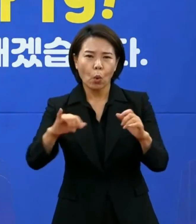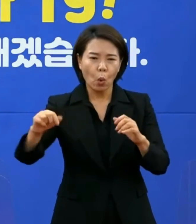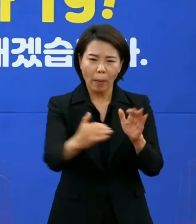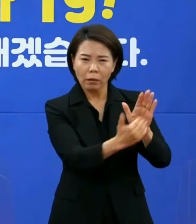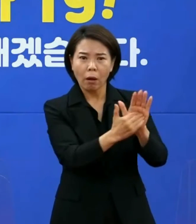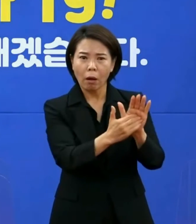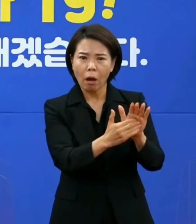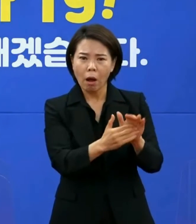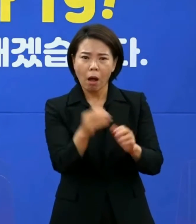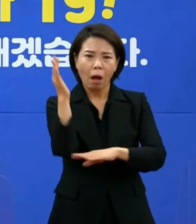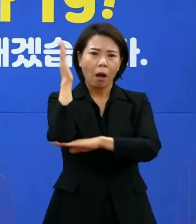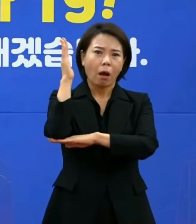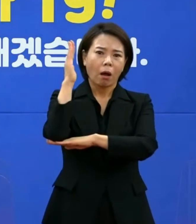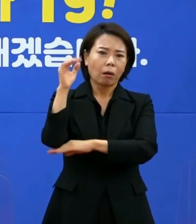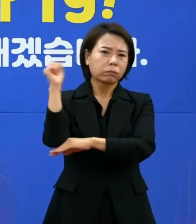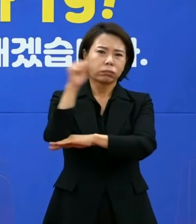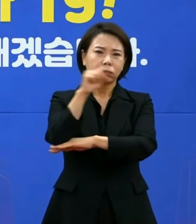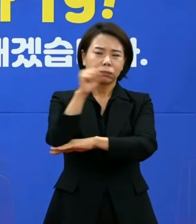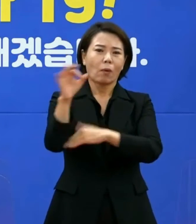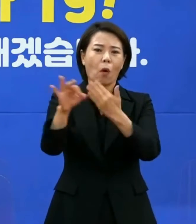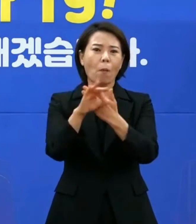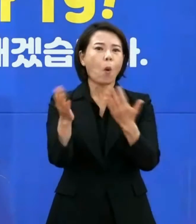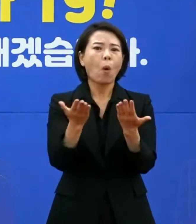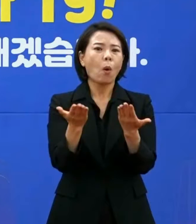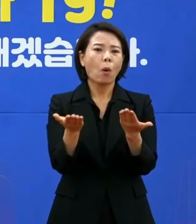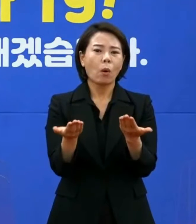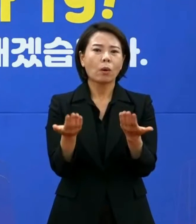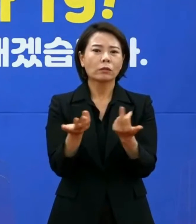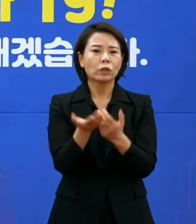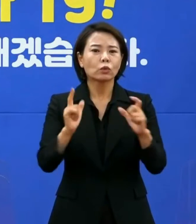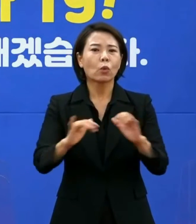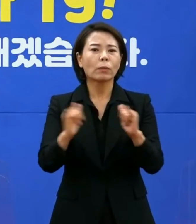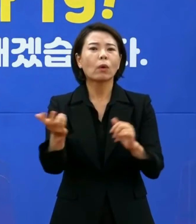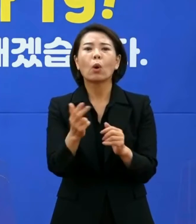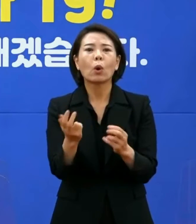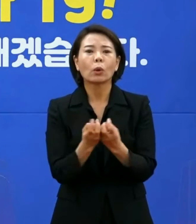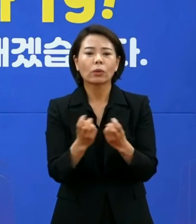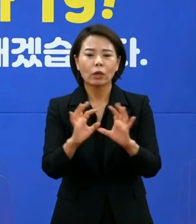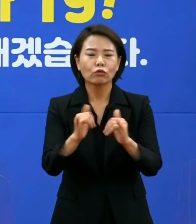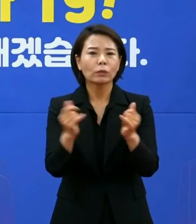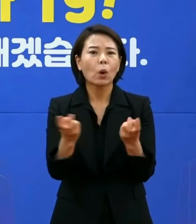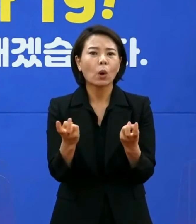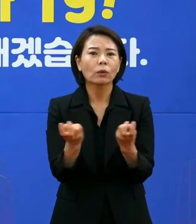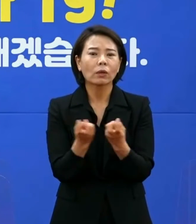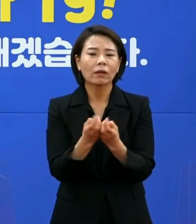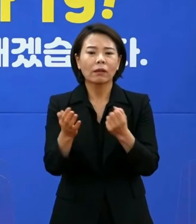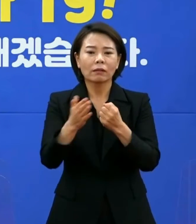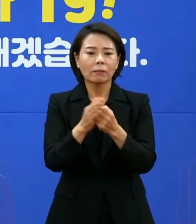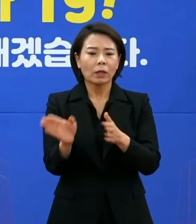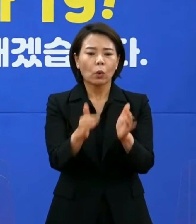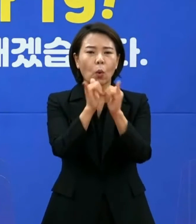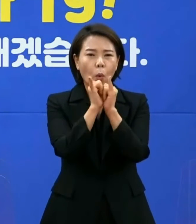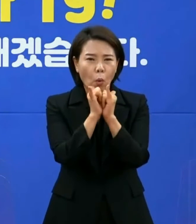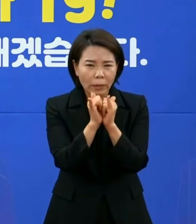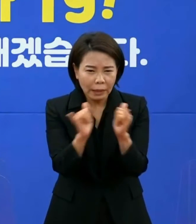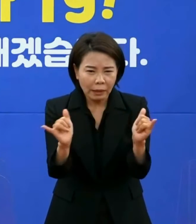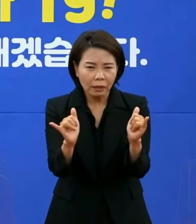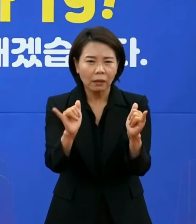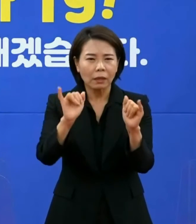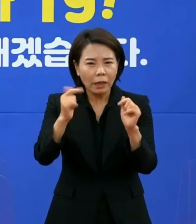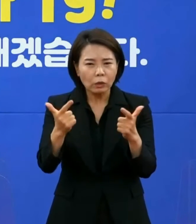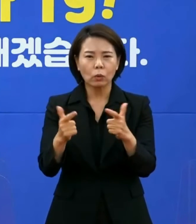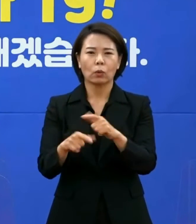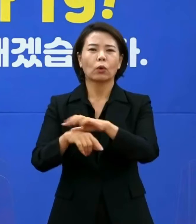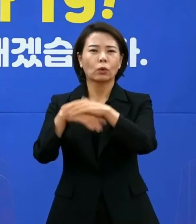심신이 지친 국민들은 갈 곳을 잃게 됩니다. 제주도는 도민만의 것이 아닌 우리